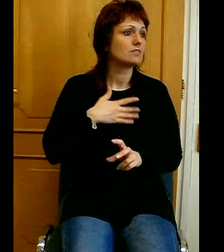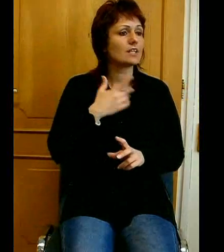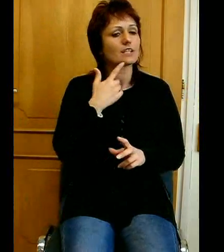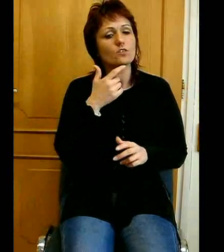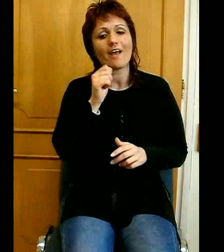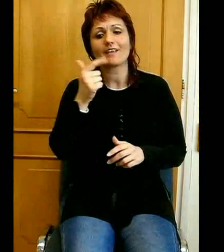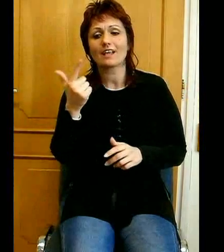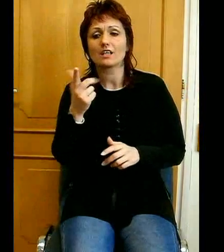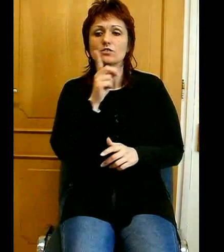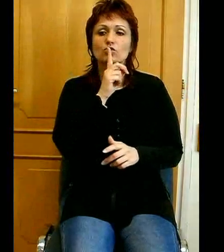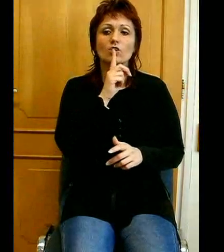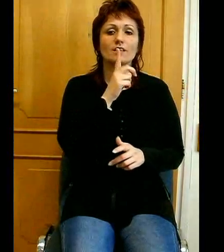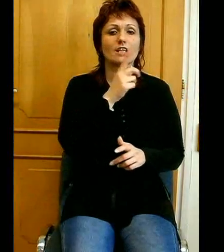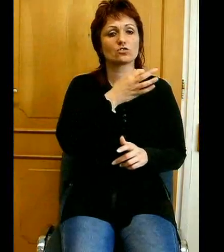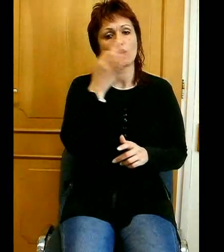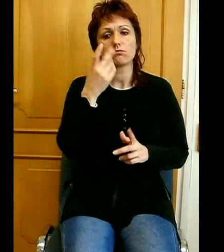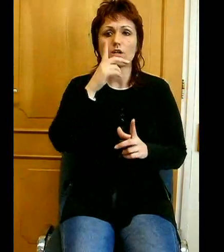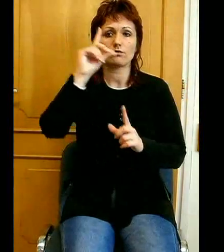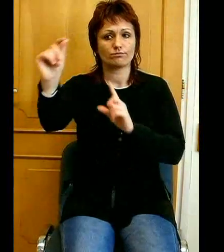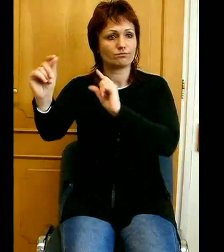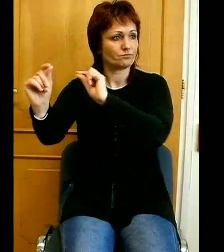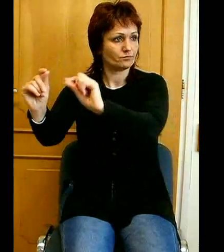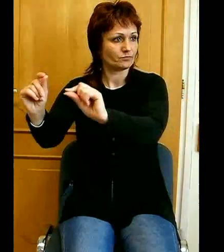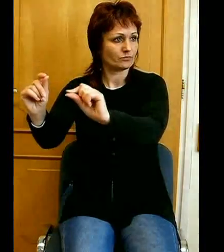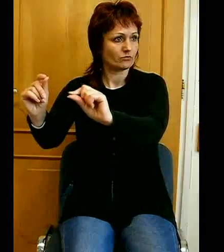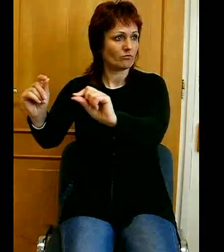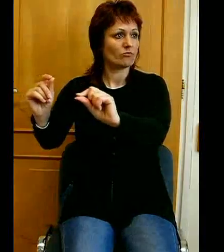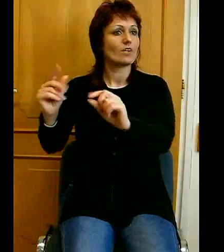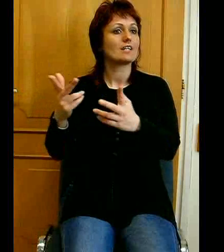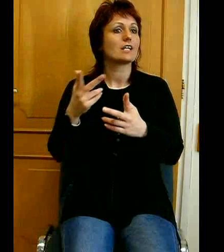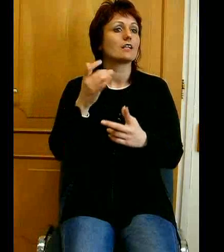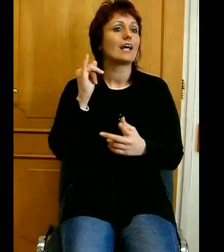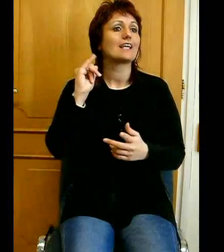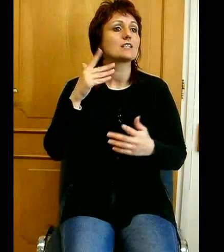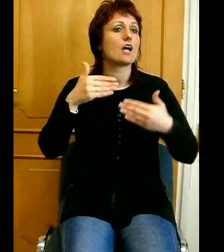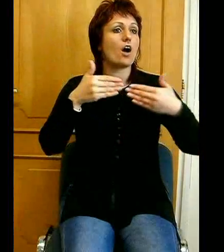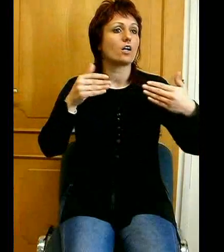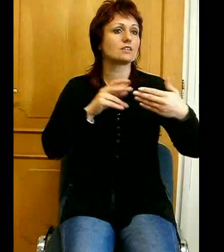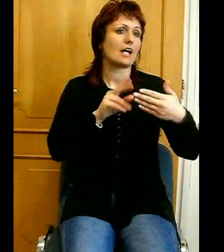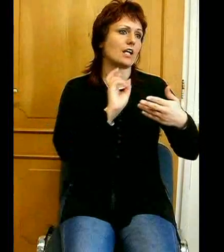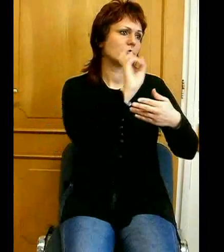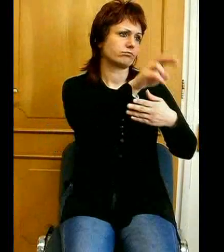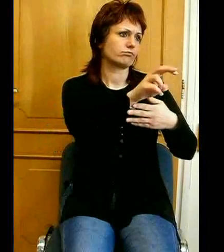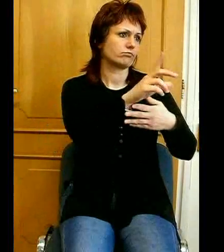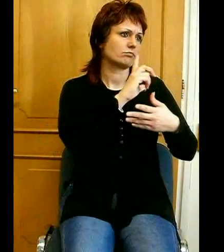elvonulni, és ezért átlépték Izrael határát. De nem hagyják békén ott sem,